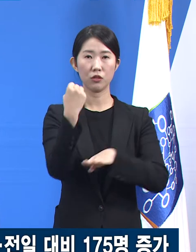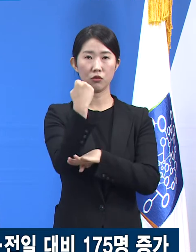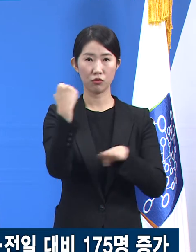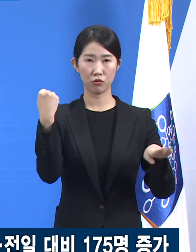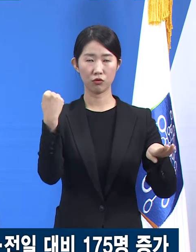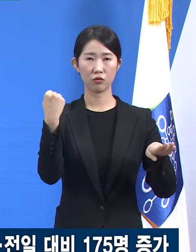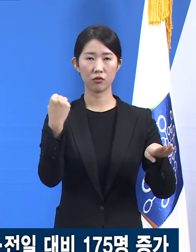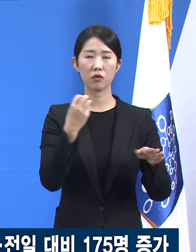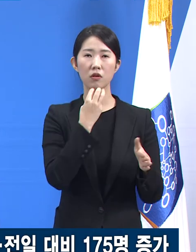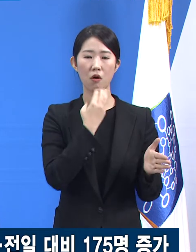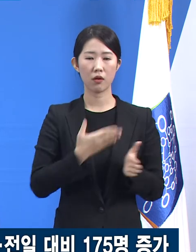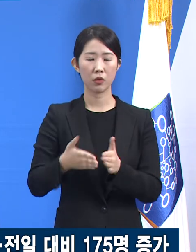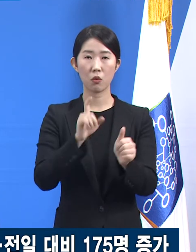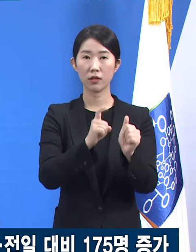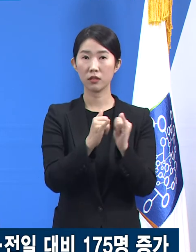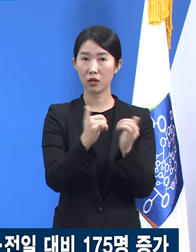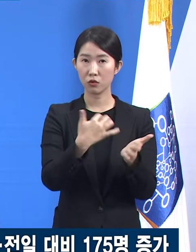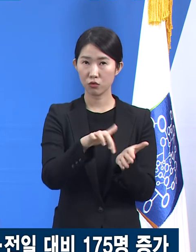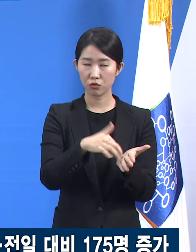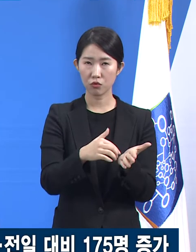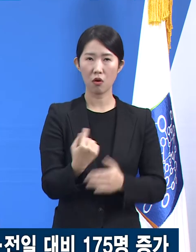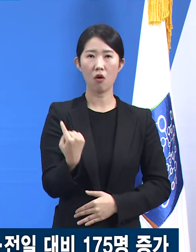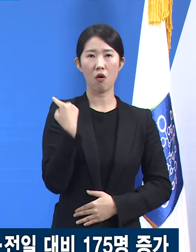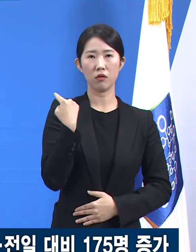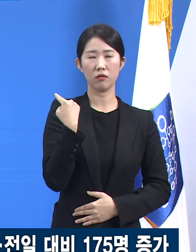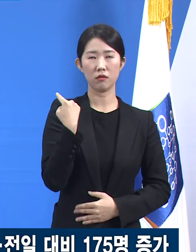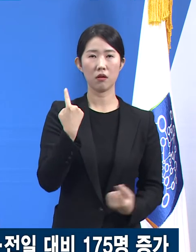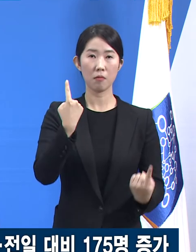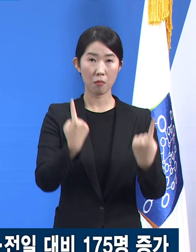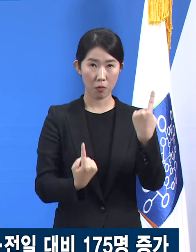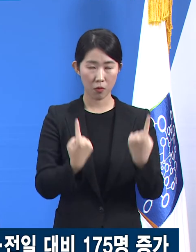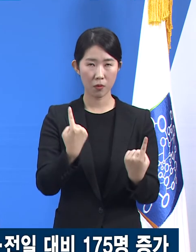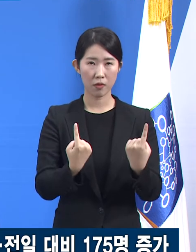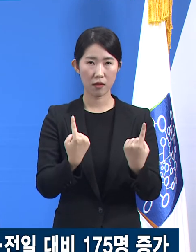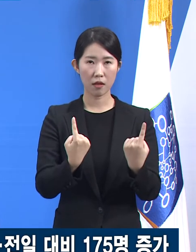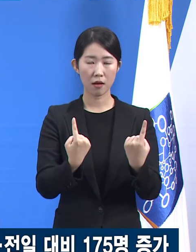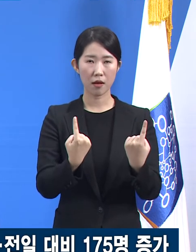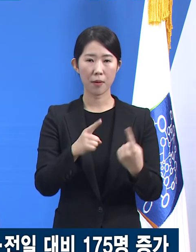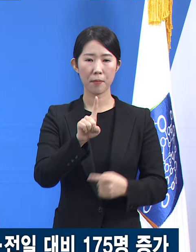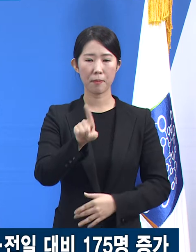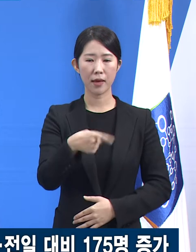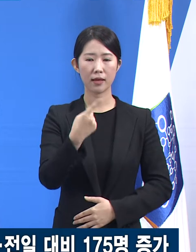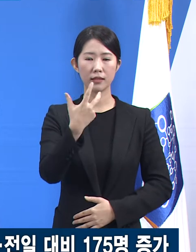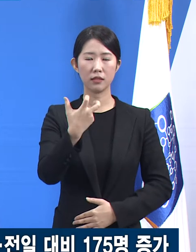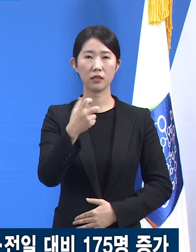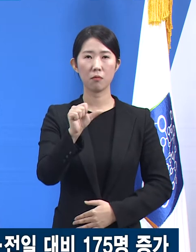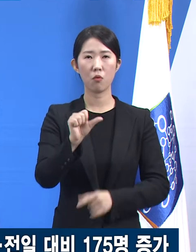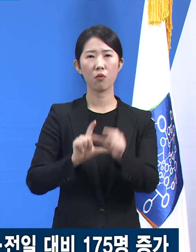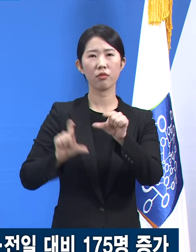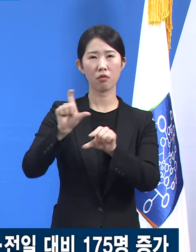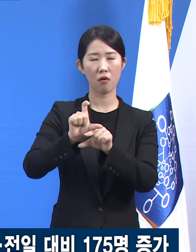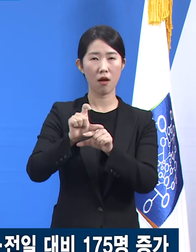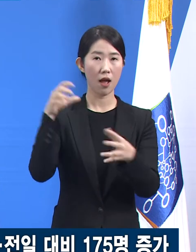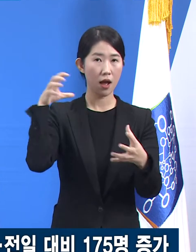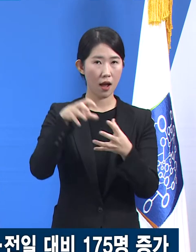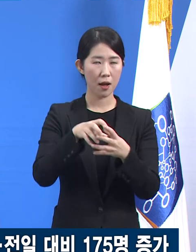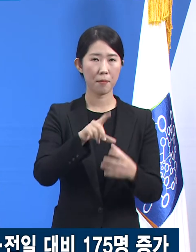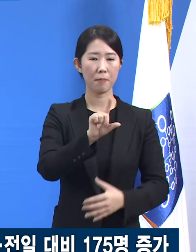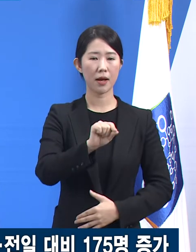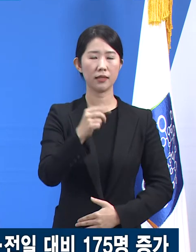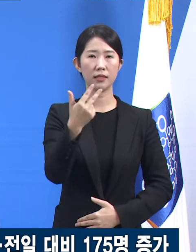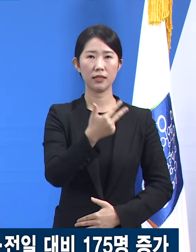경기도 확진자 수는 전일 오전 0시 대비 175명이 증가한 총 17